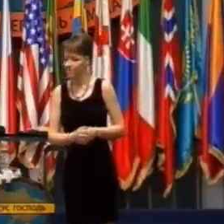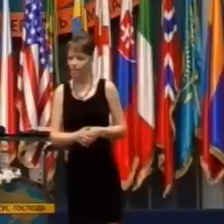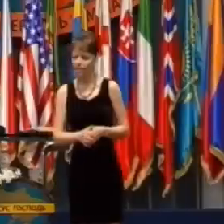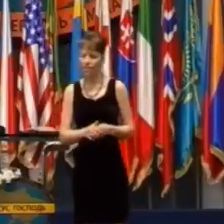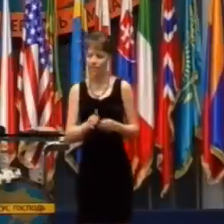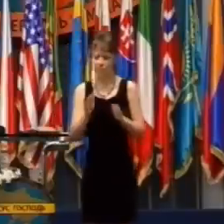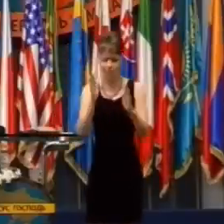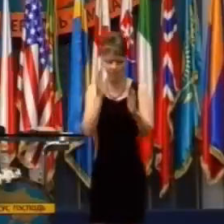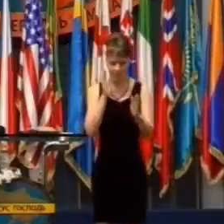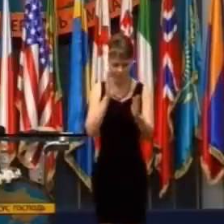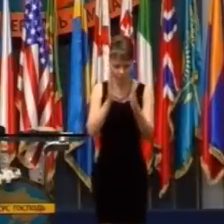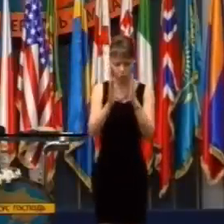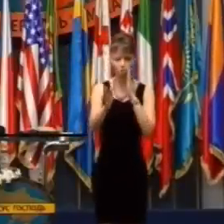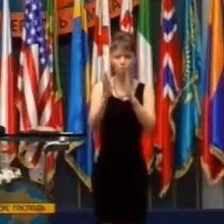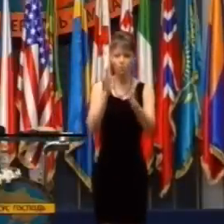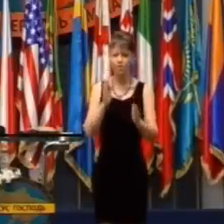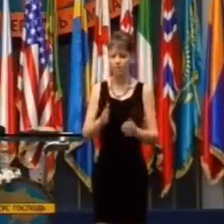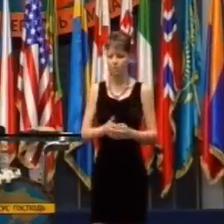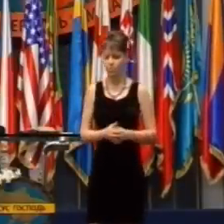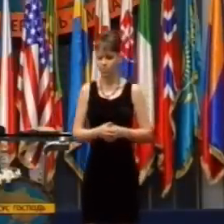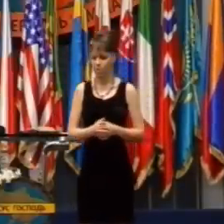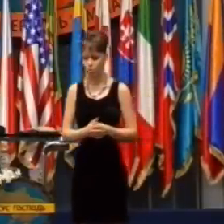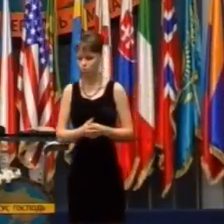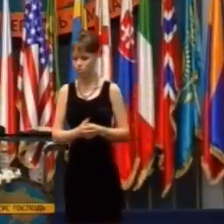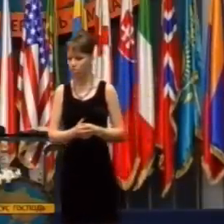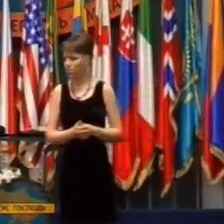Poviem vám na to jednu analogiu.